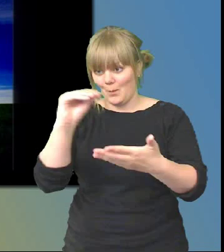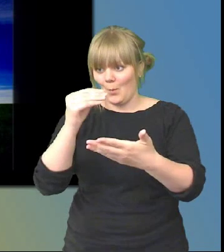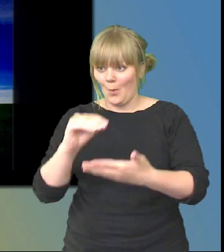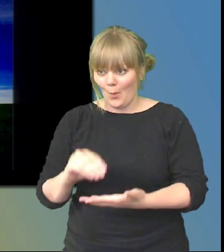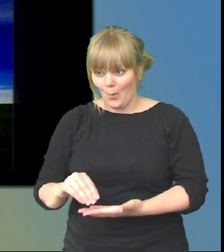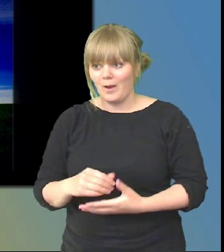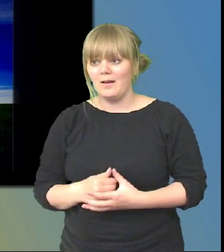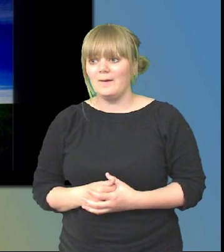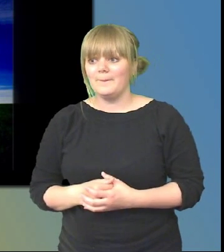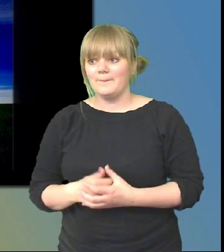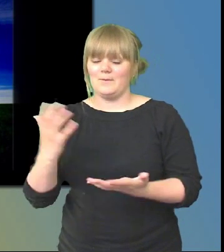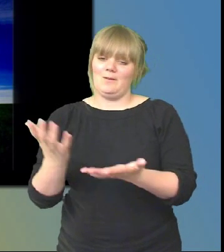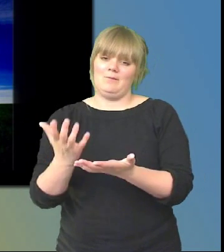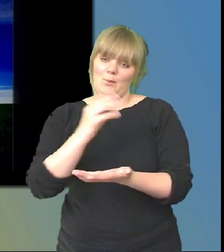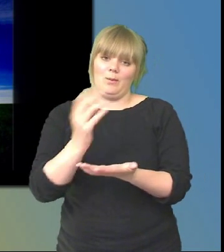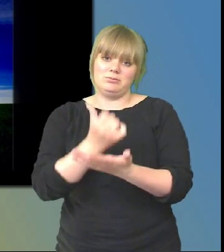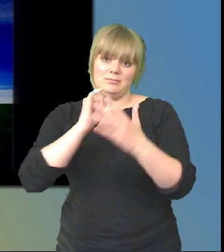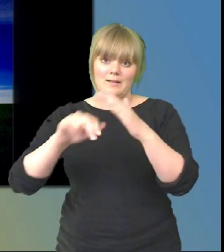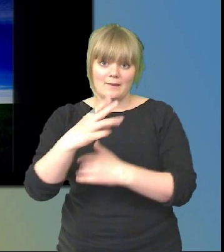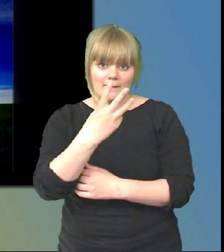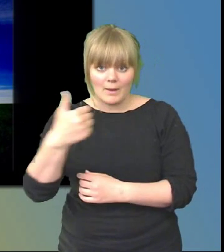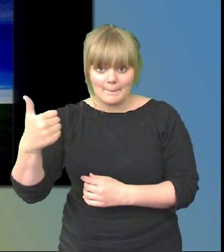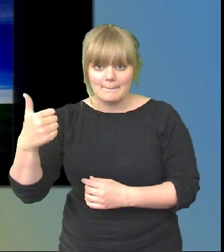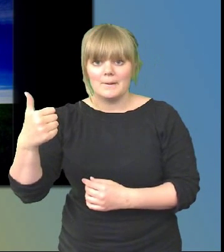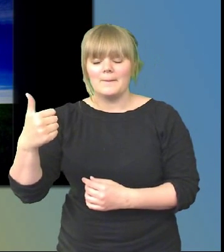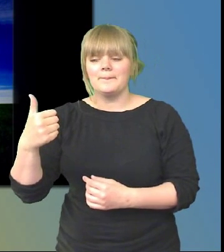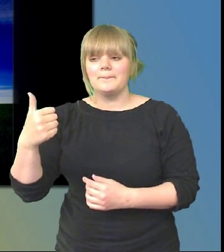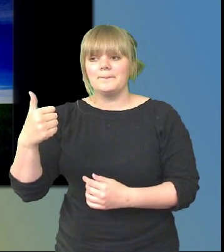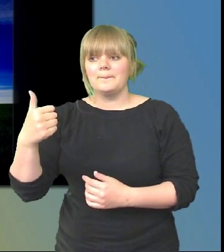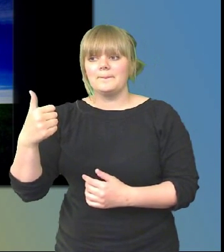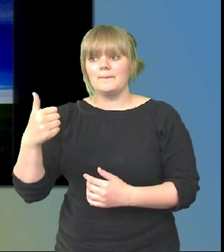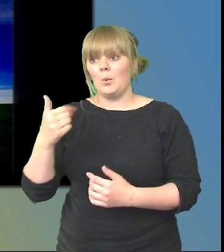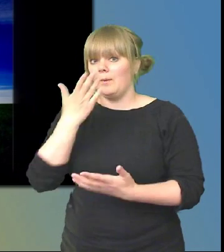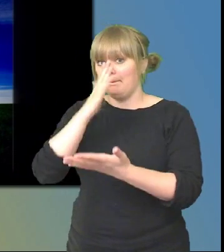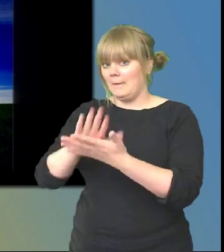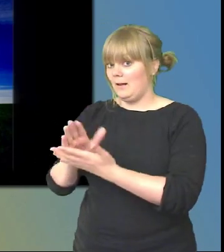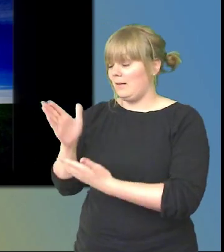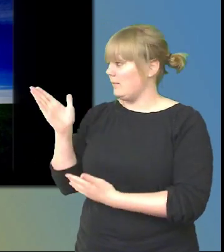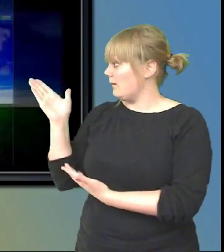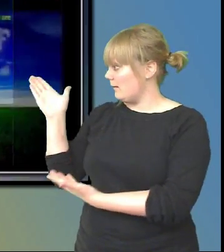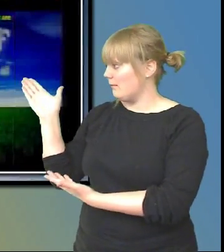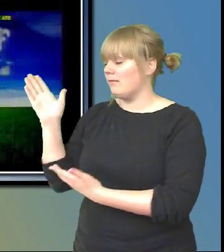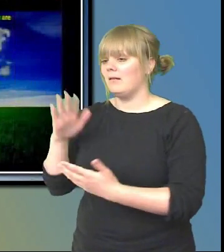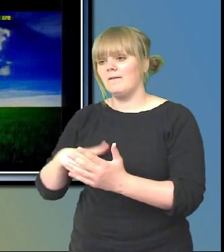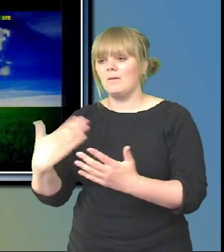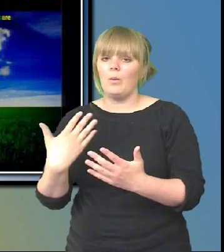På webben, men långt innan dess då, och det här är en bild från andra föreläsningar som professionell